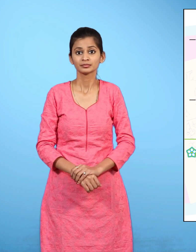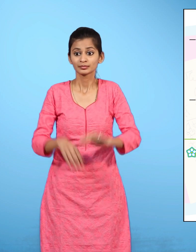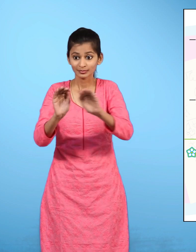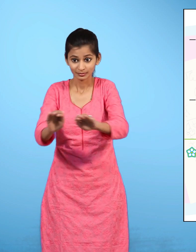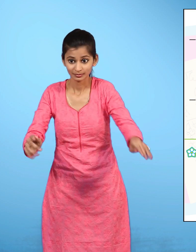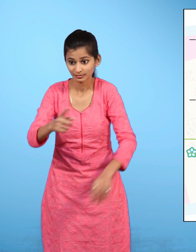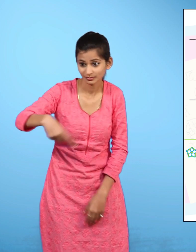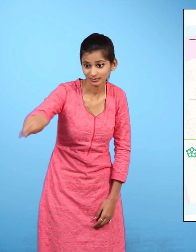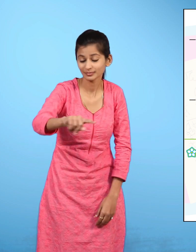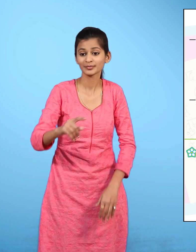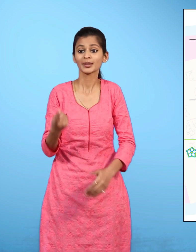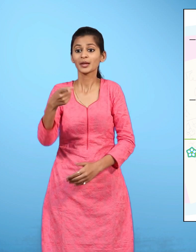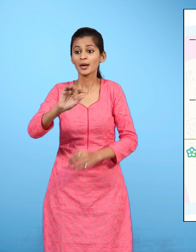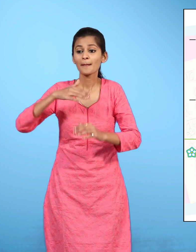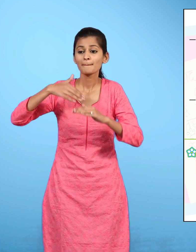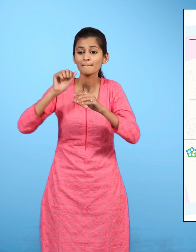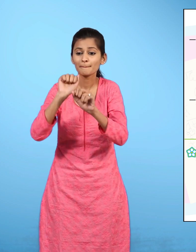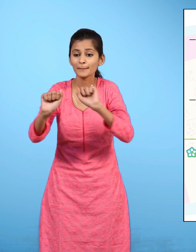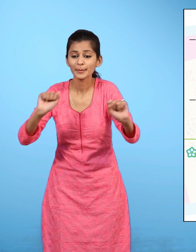बच्चों को बुज़ुर्ग से पता करने को कहें